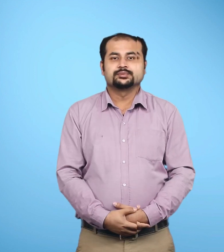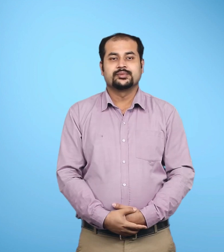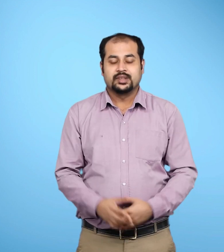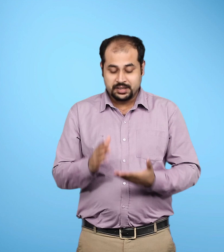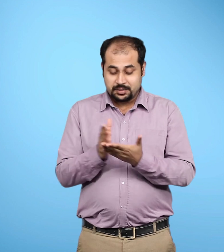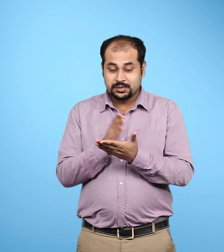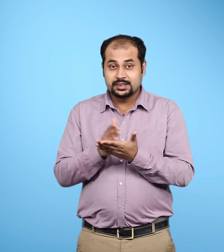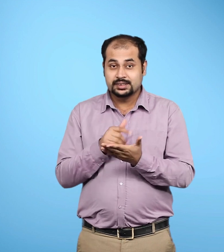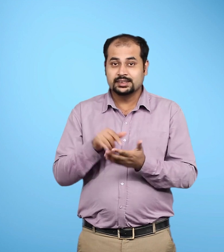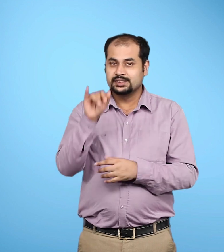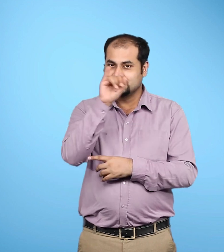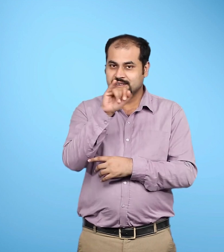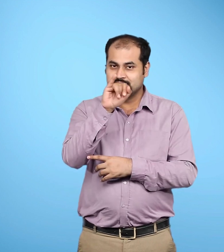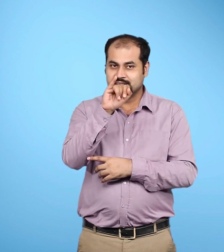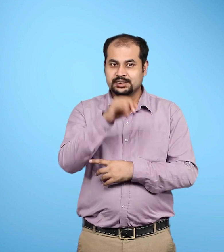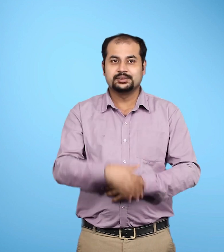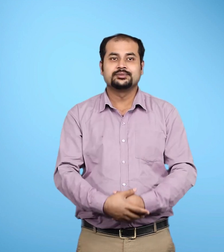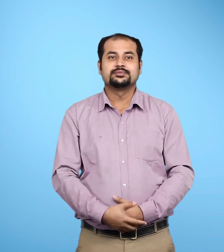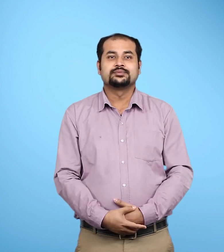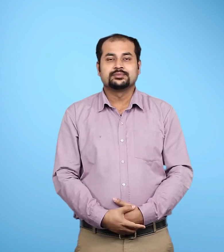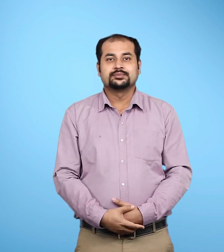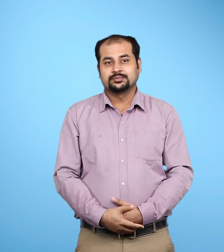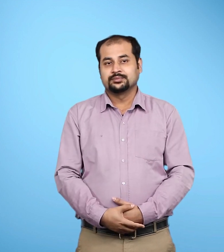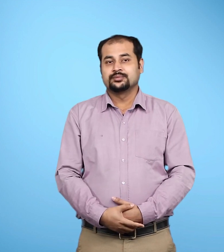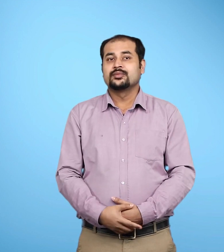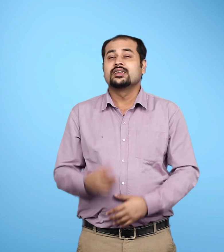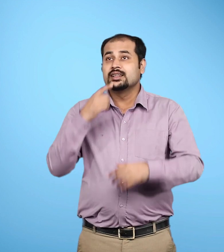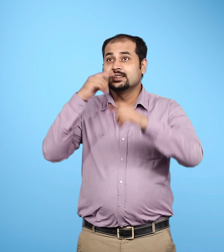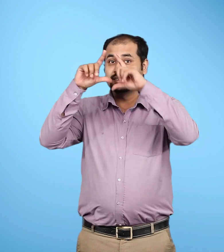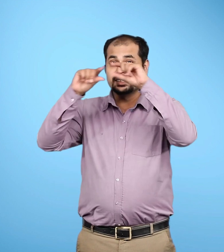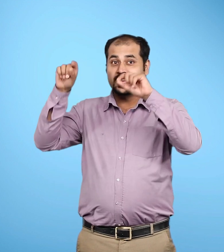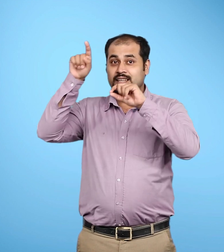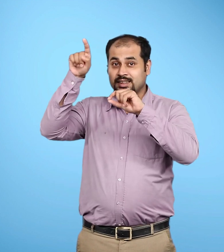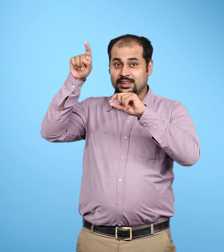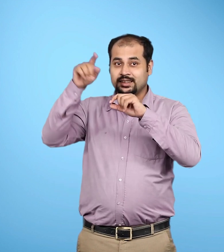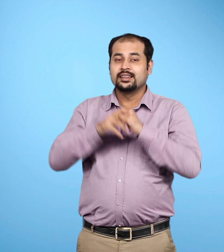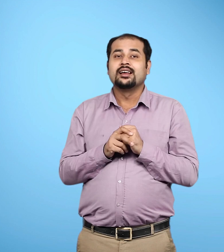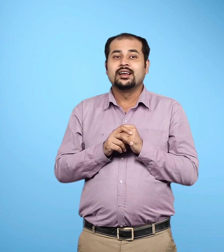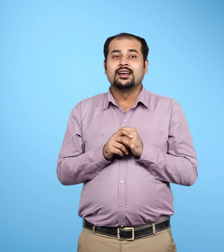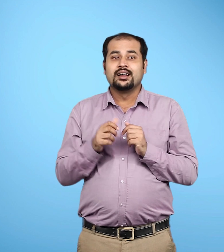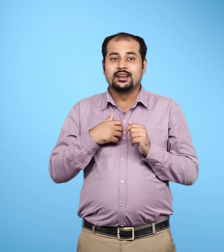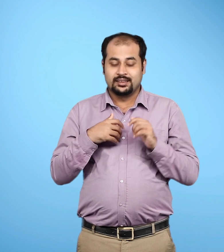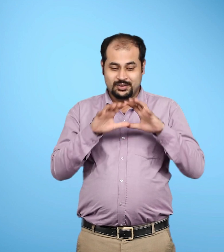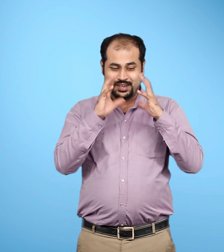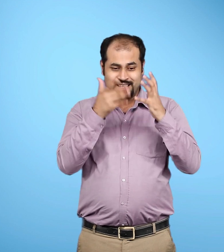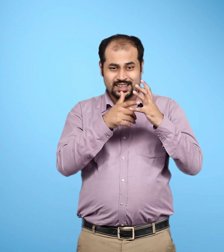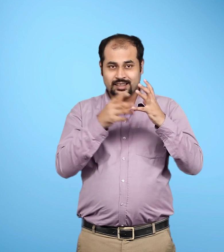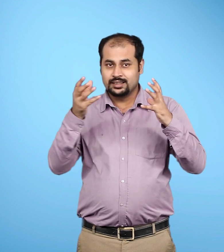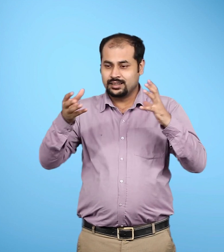प्रिष्ठ चै प्रिष्ठ चंद्रमा प्रिथ्वी का एक चक्कर लगभग 27